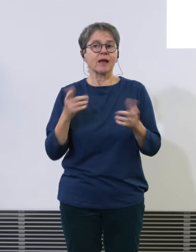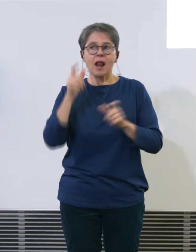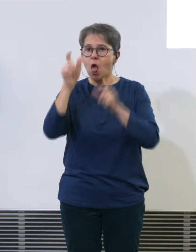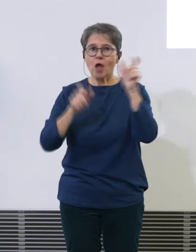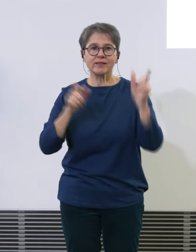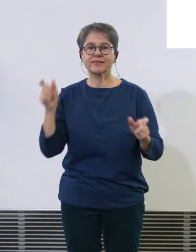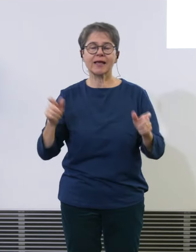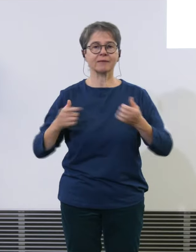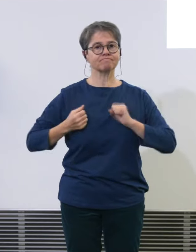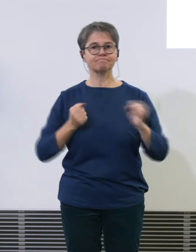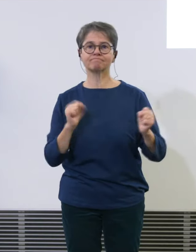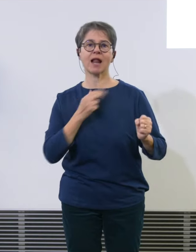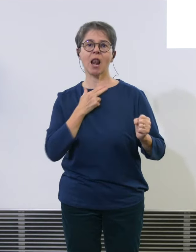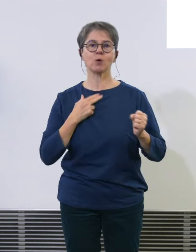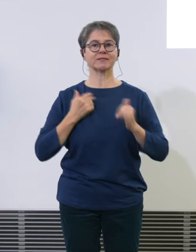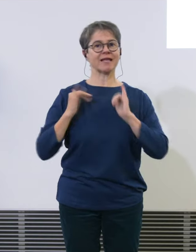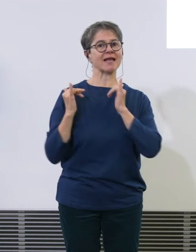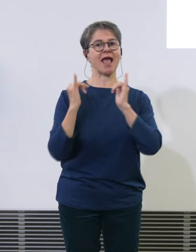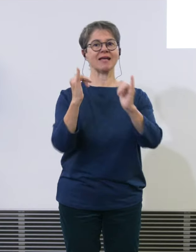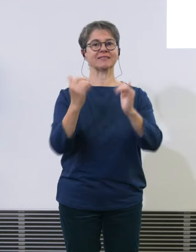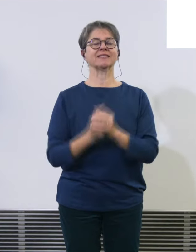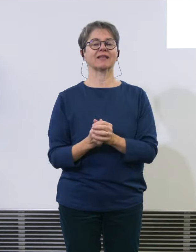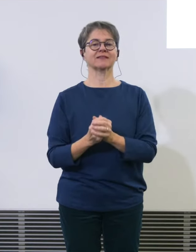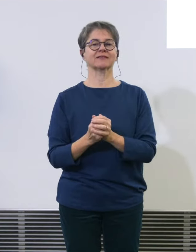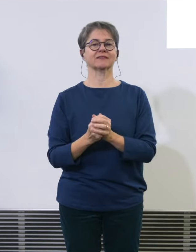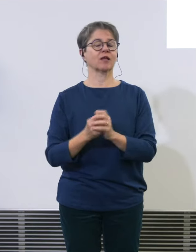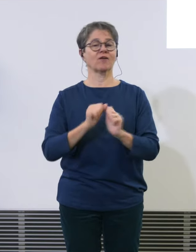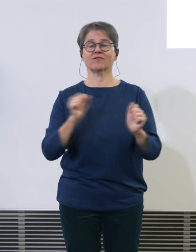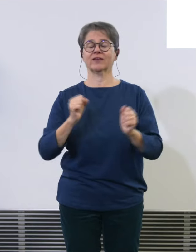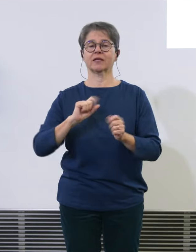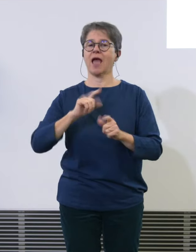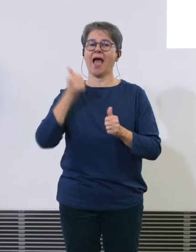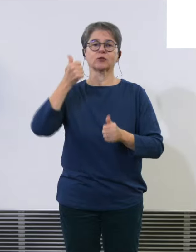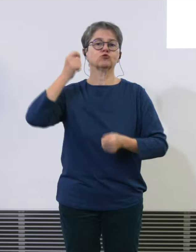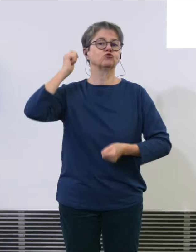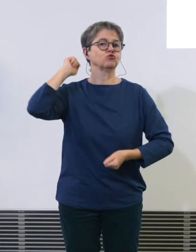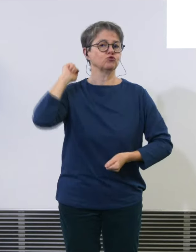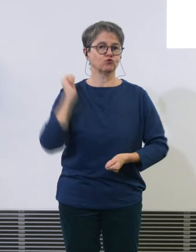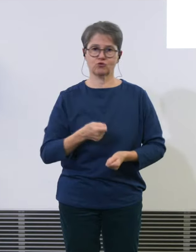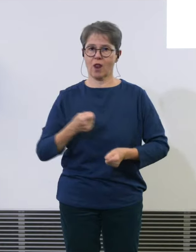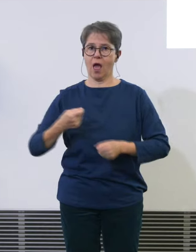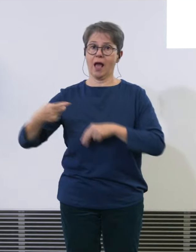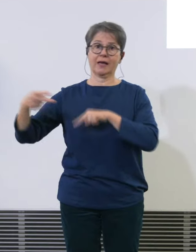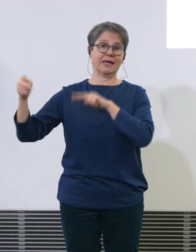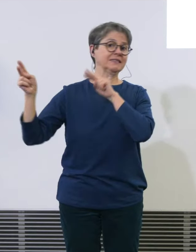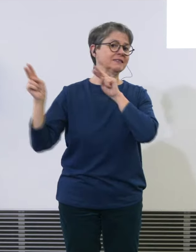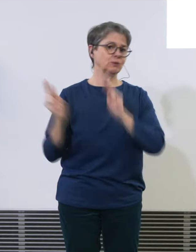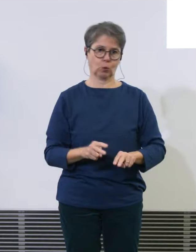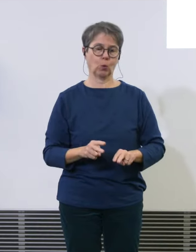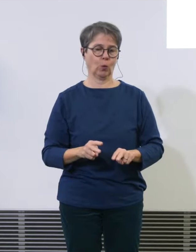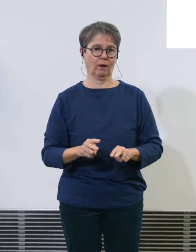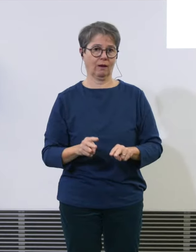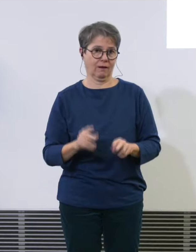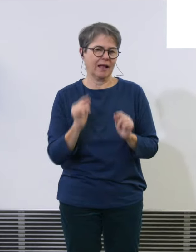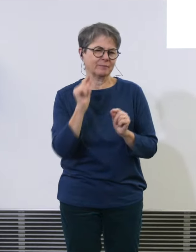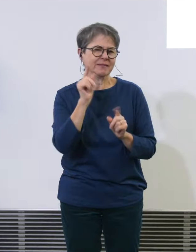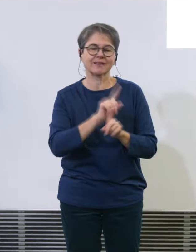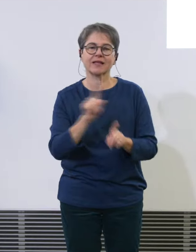die Reiselust, die ist schlagartig. Das kann man sagen, vielleicht ein bisschen unerwartet, weil man es so schnell nicht